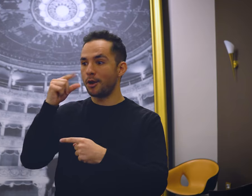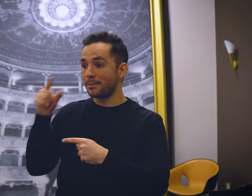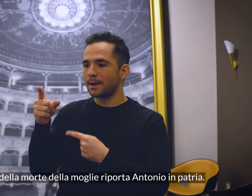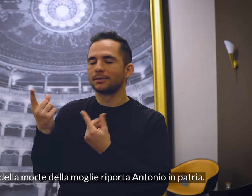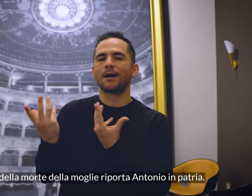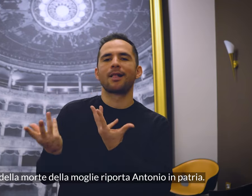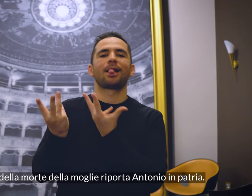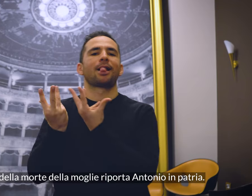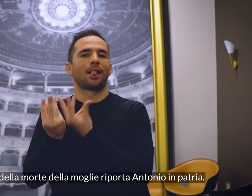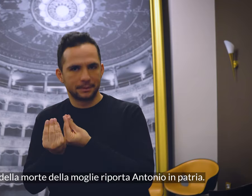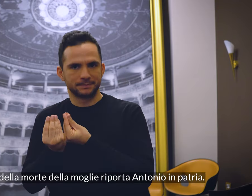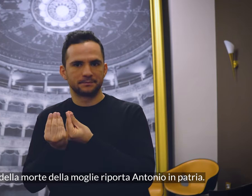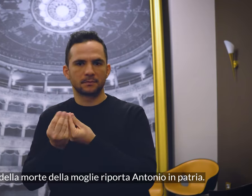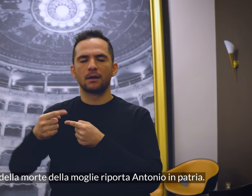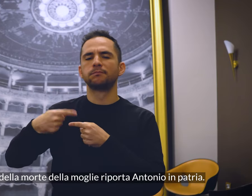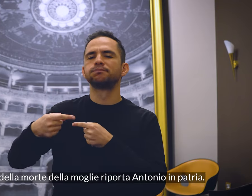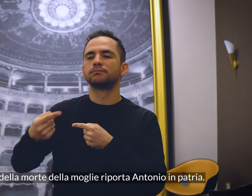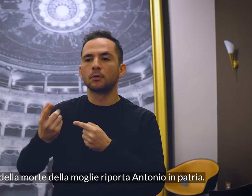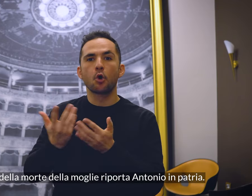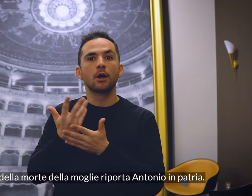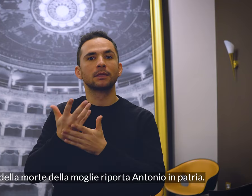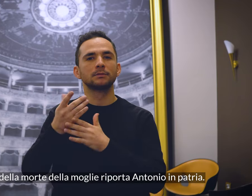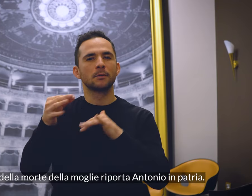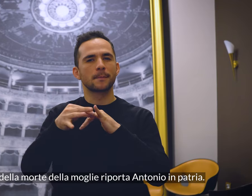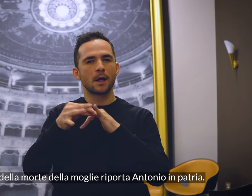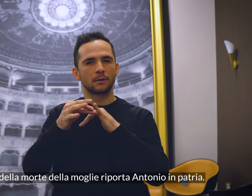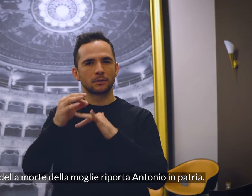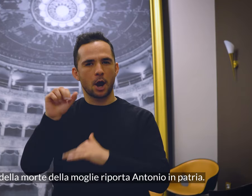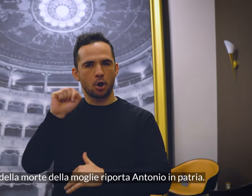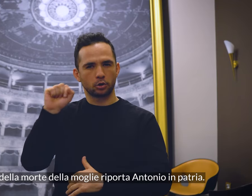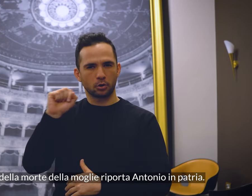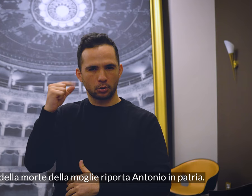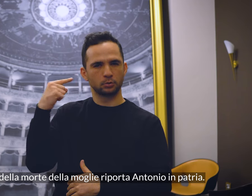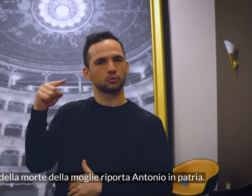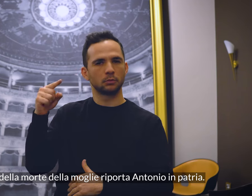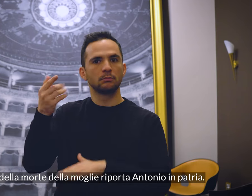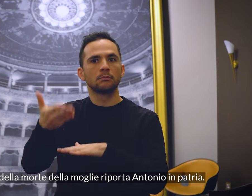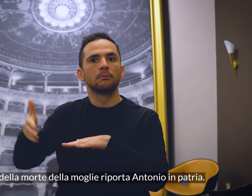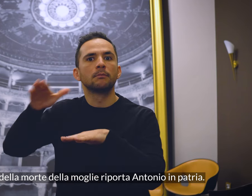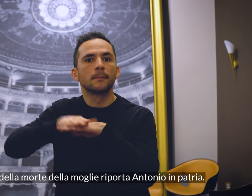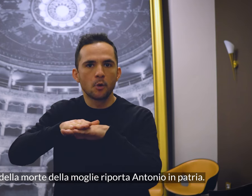La notizia della morte della moglie riporta Antonio in patria.